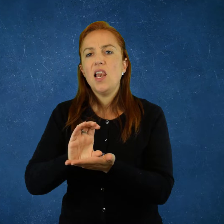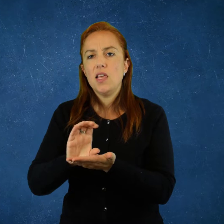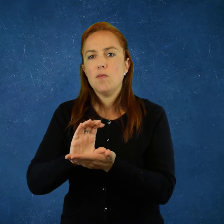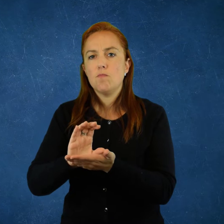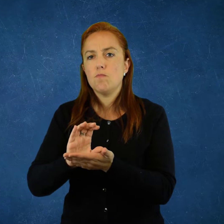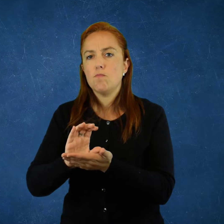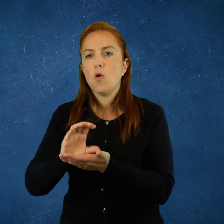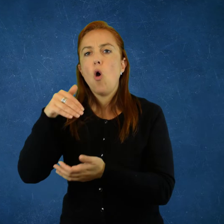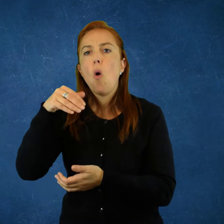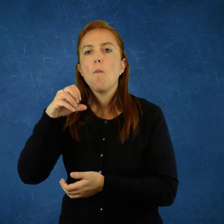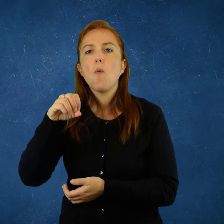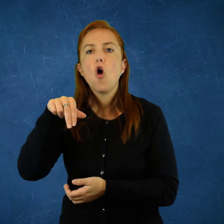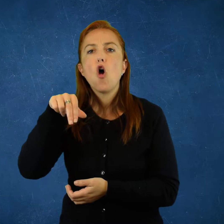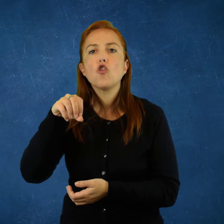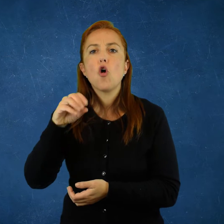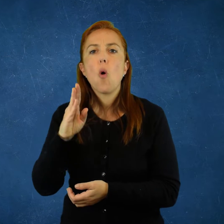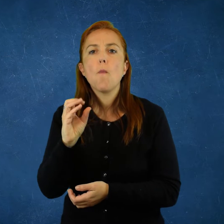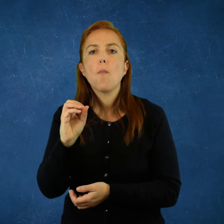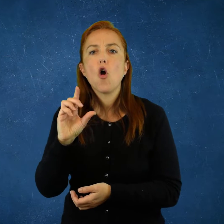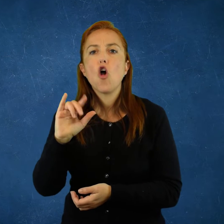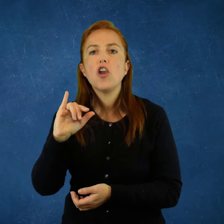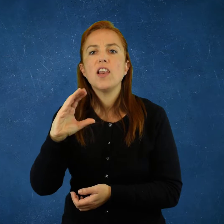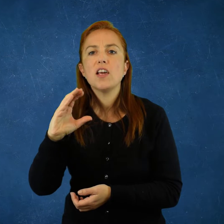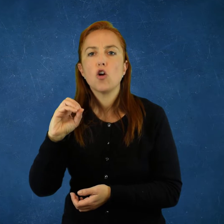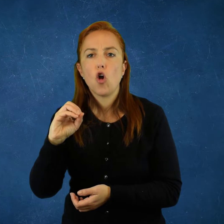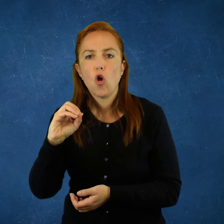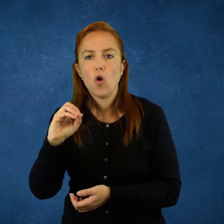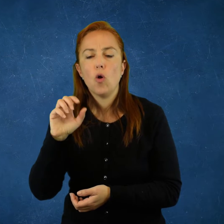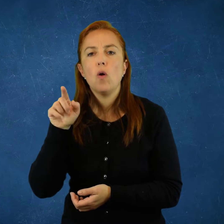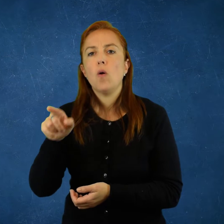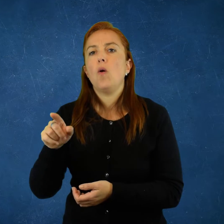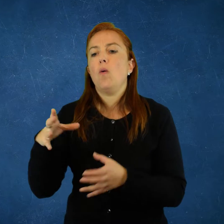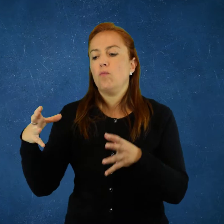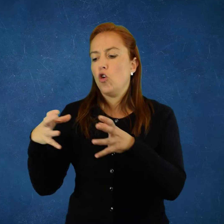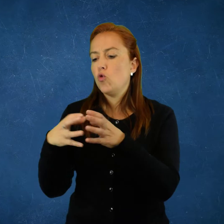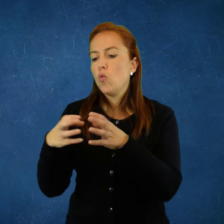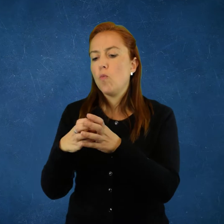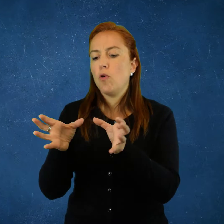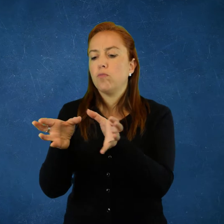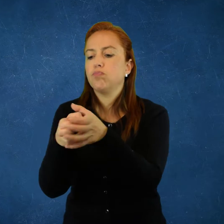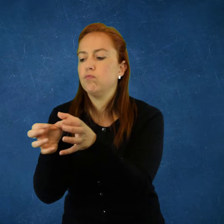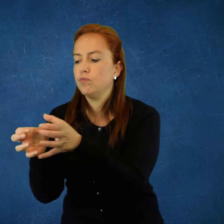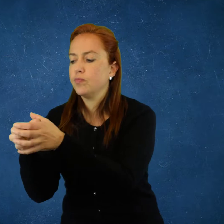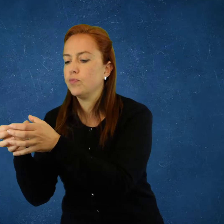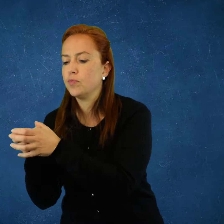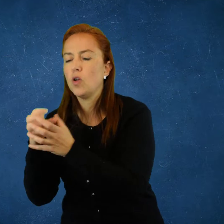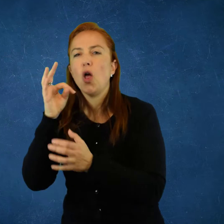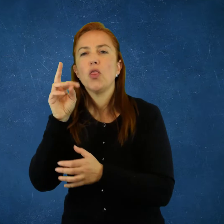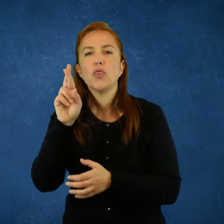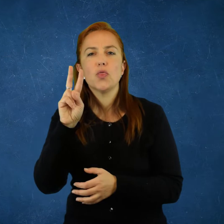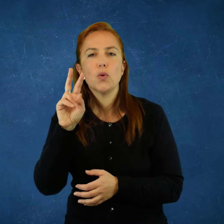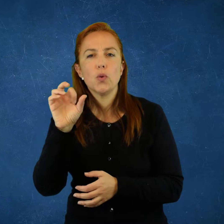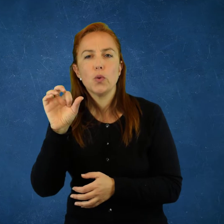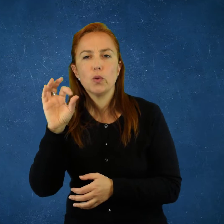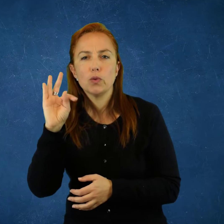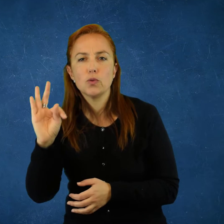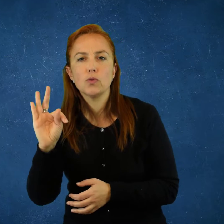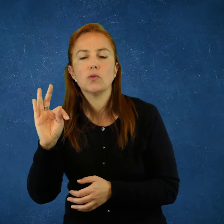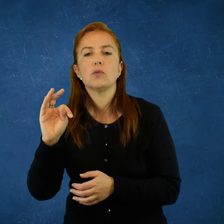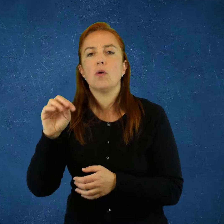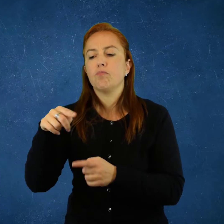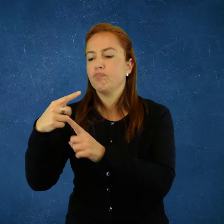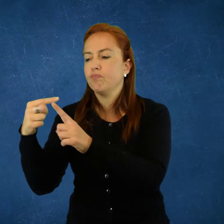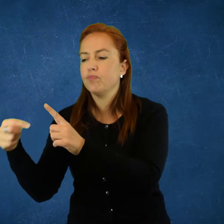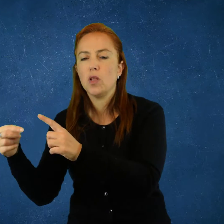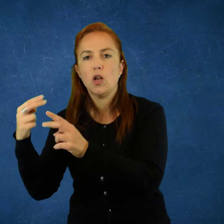y después había pasado el capitalismo monopólico concentrando en los trusts, cartels y holdings